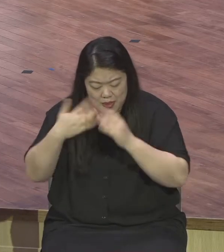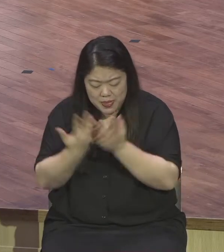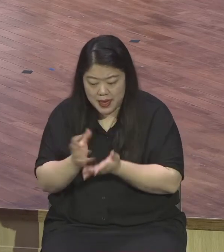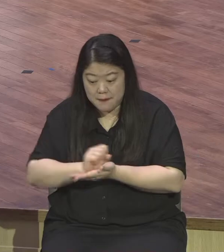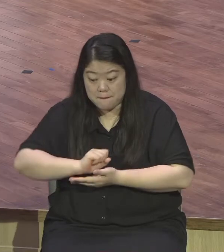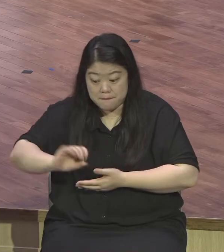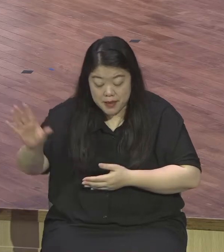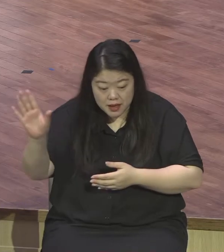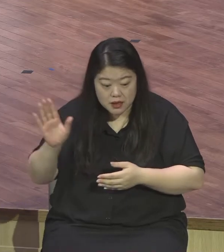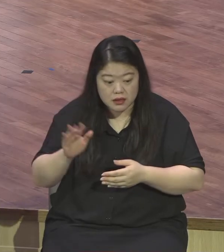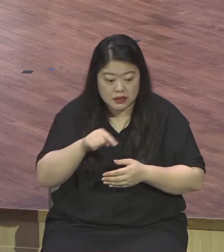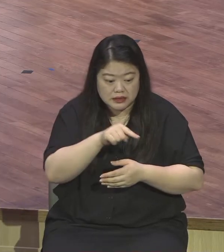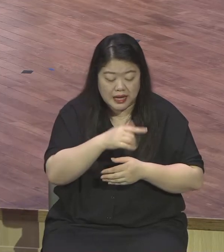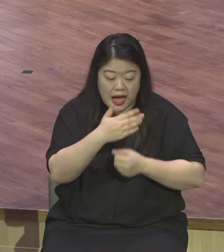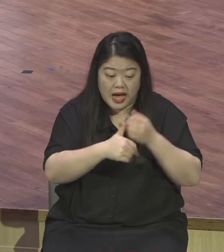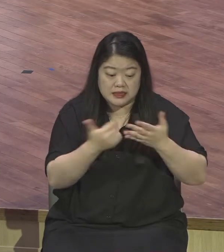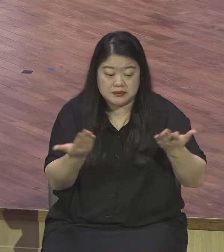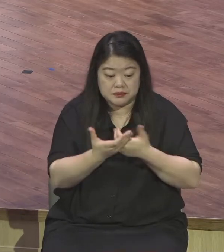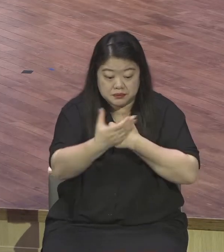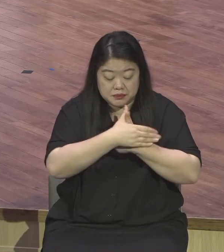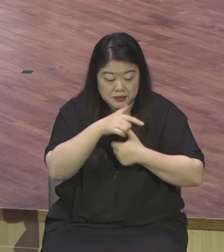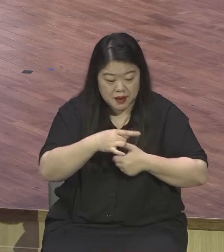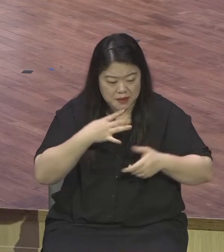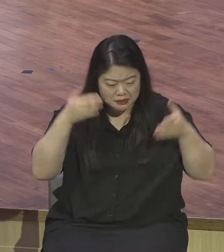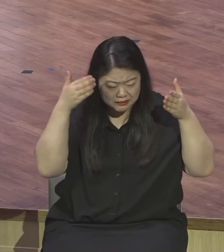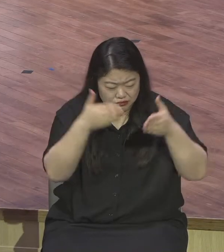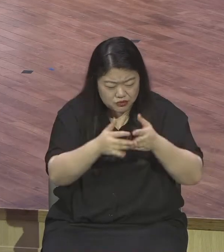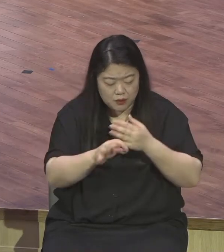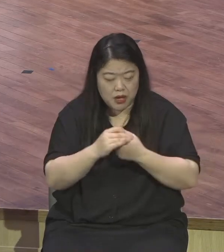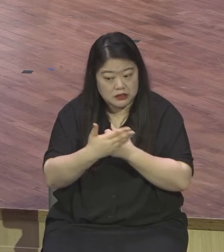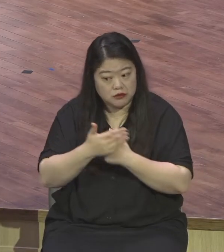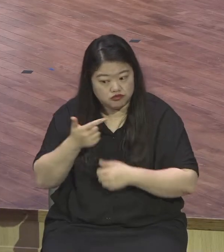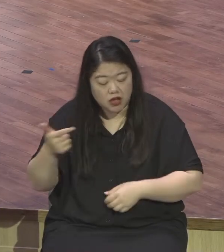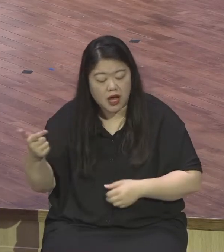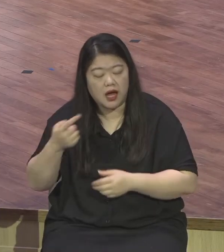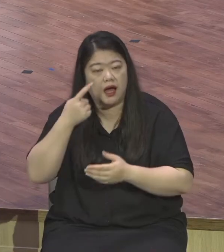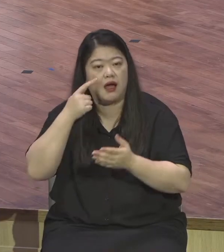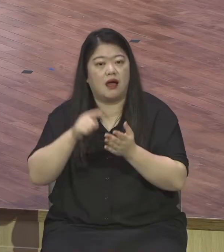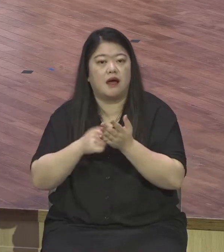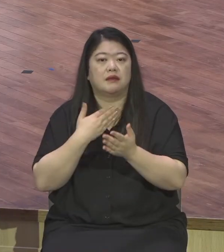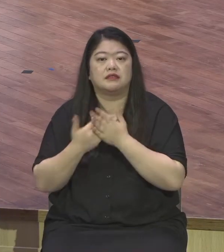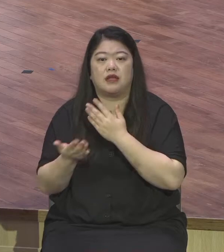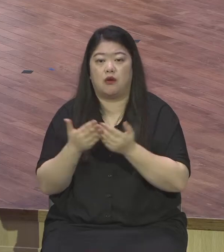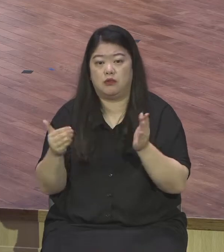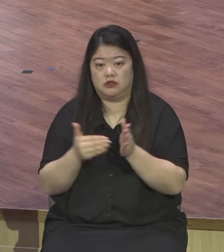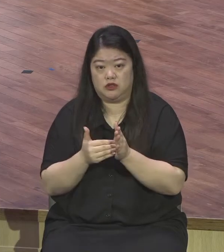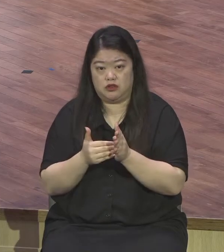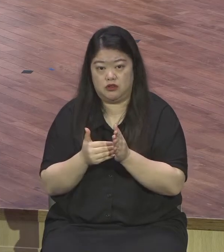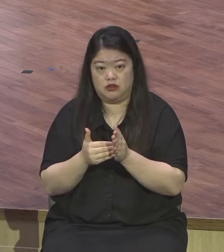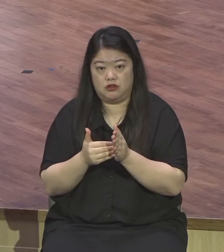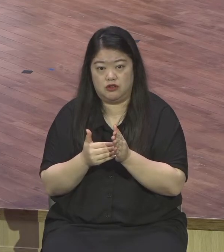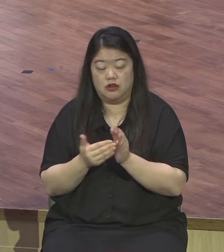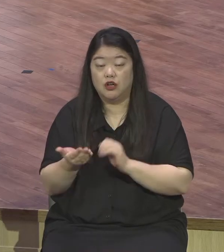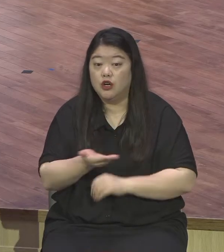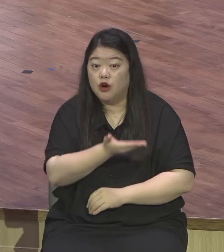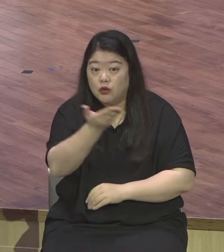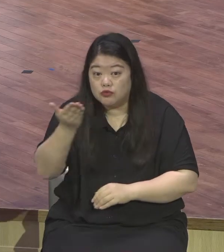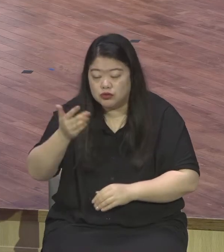연결보드 승두들 이런 응답의 시간표가 시간표에 모두가 즉시로 도전해서 예배해 놓으신